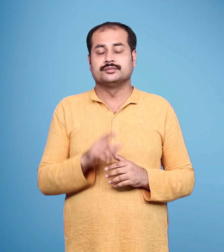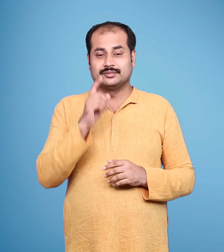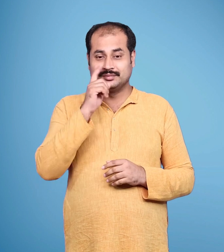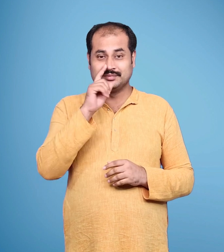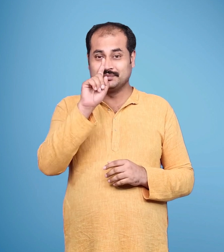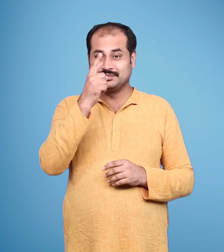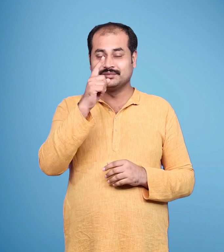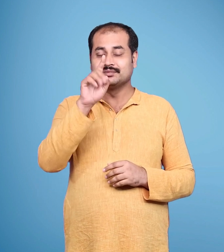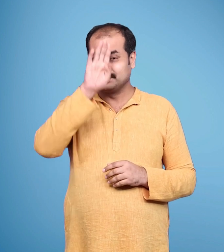कोशल्या अहत थी